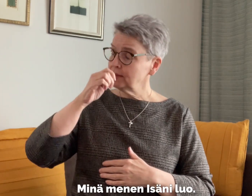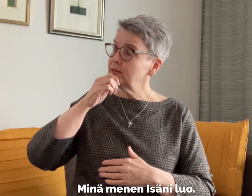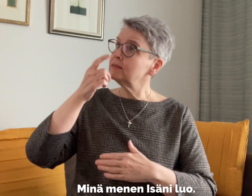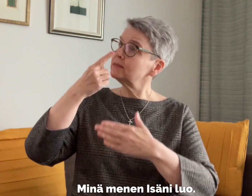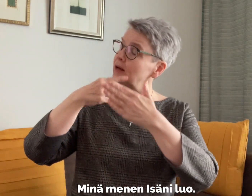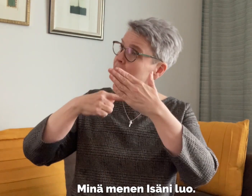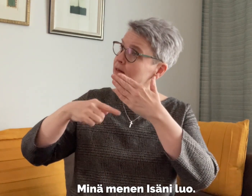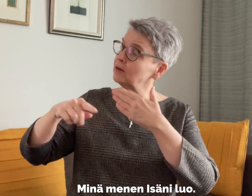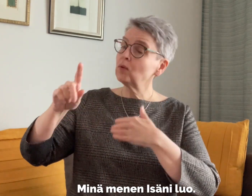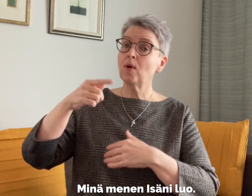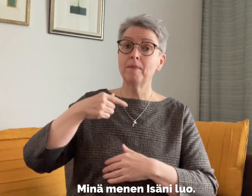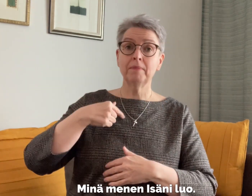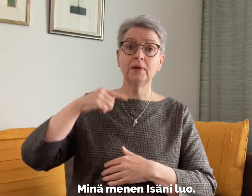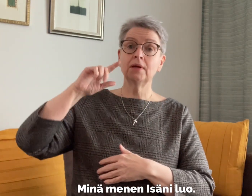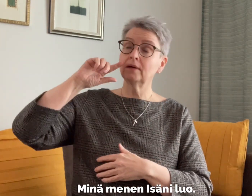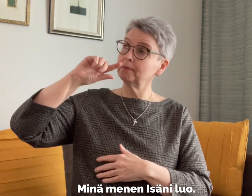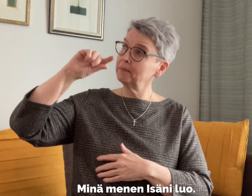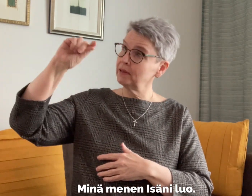Minä menen isäni luo.